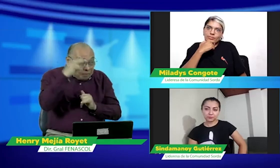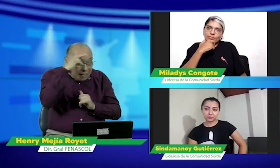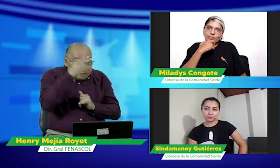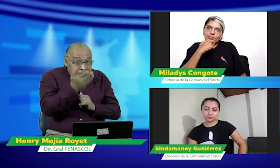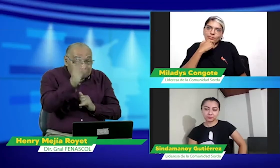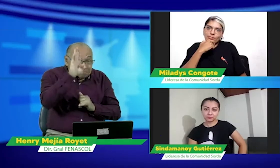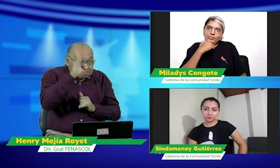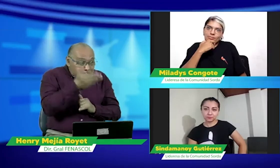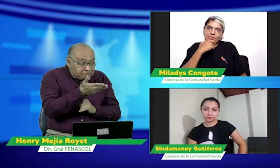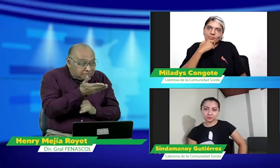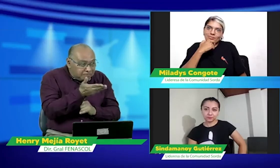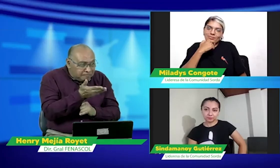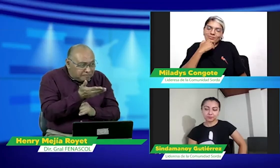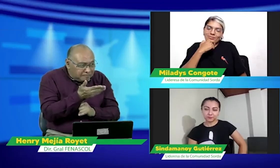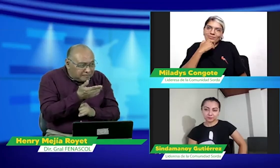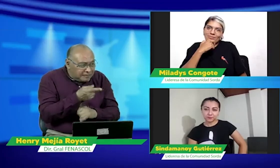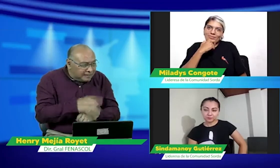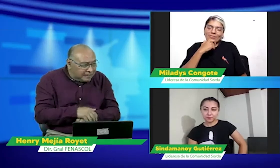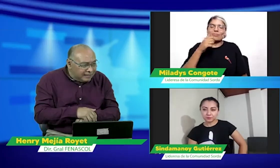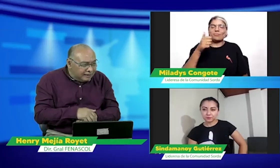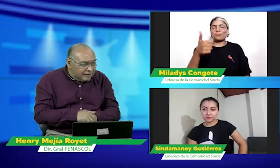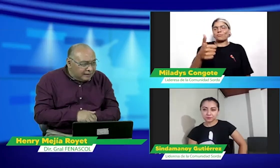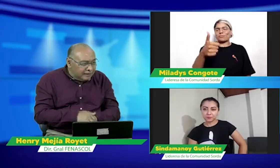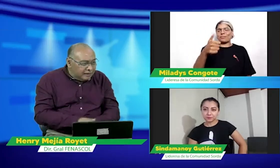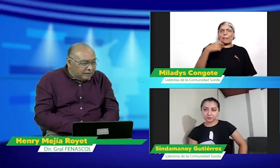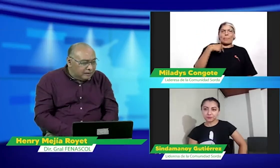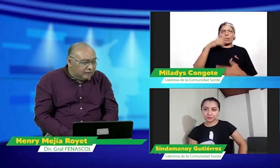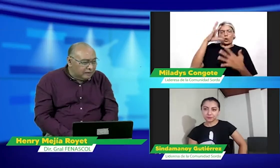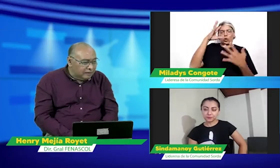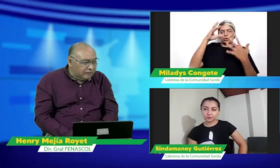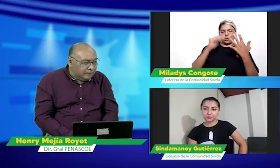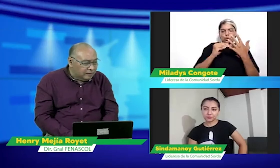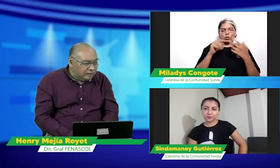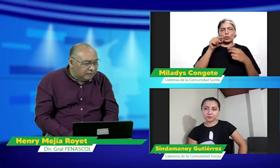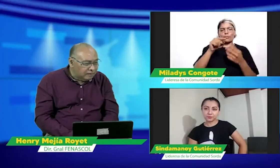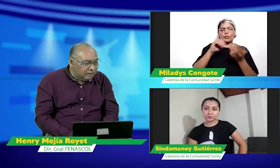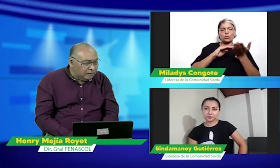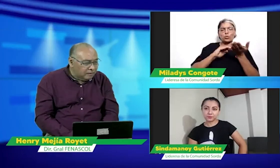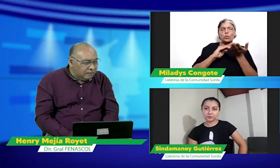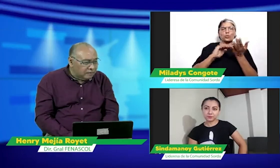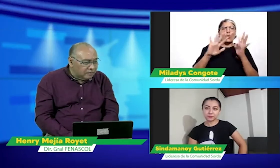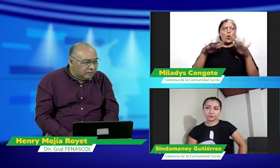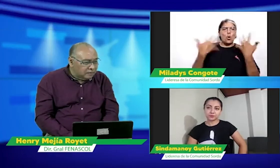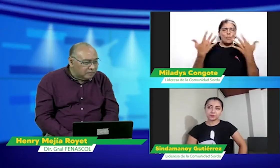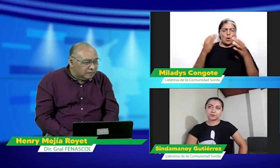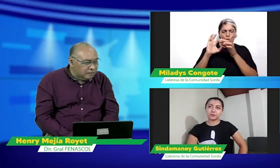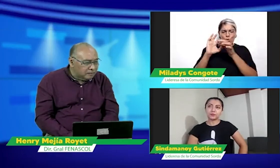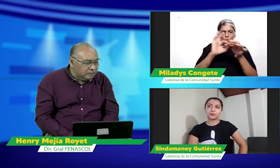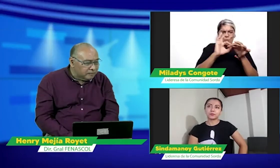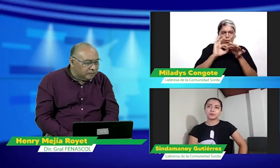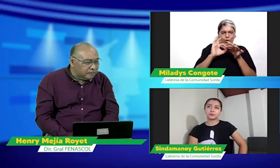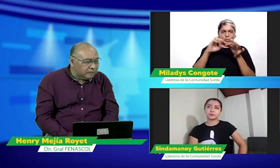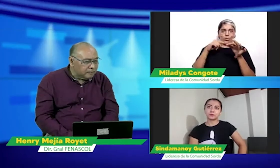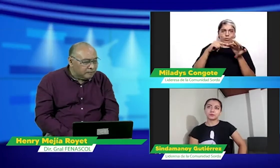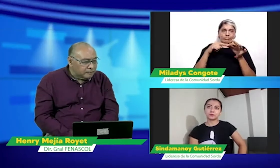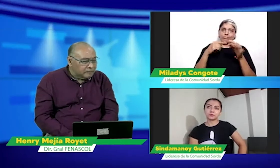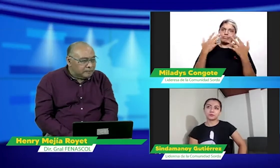siempre detrás de este tema Miladis bien como conclusión frente a cómo solucionar